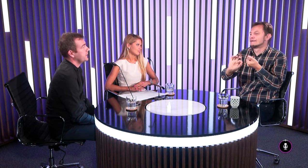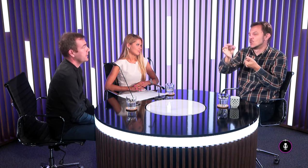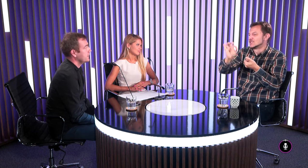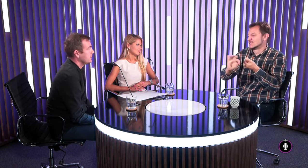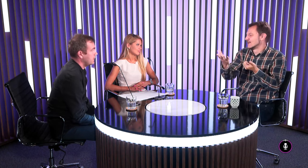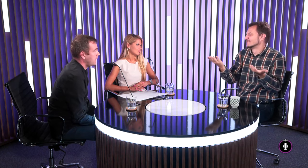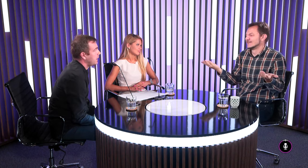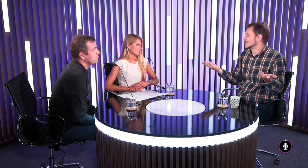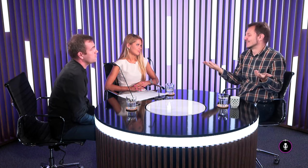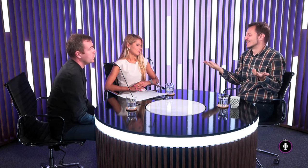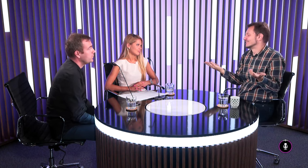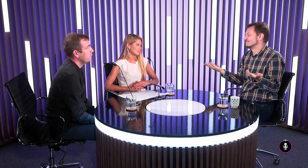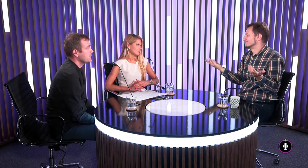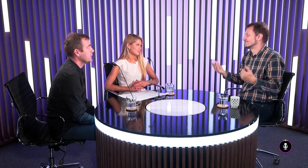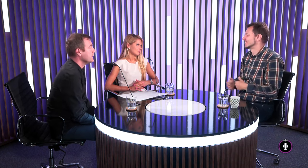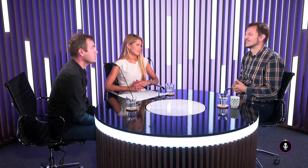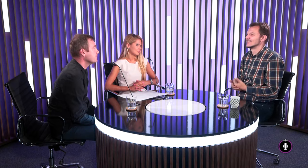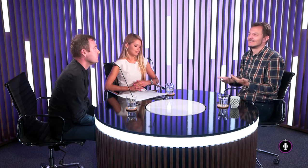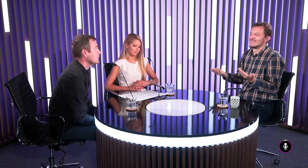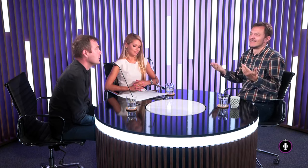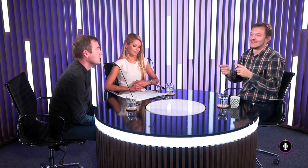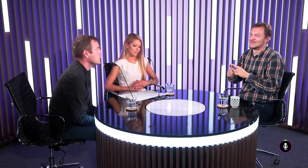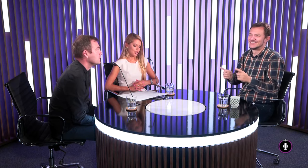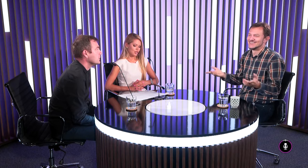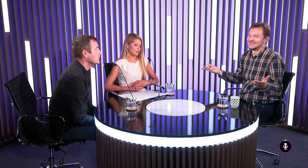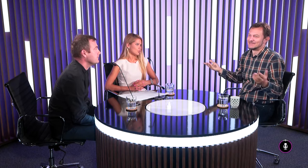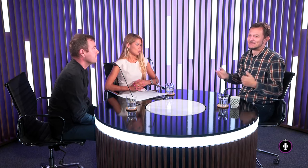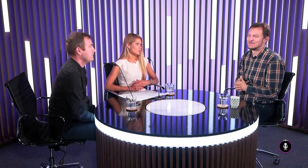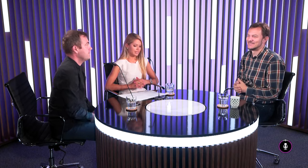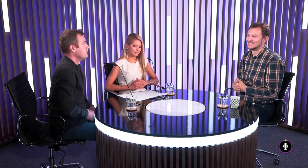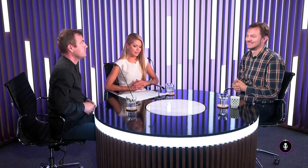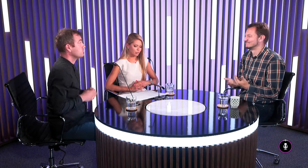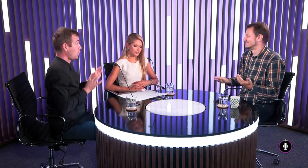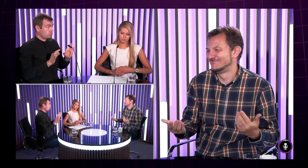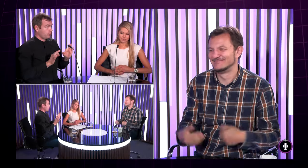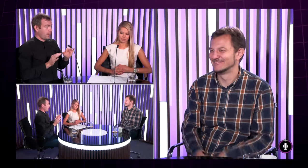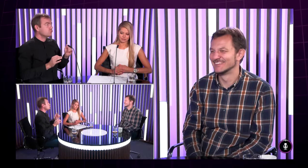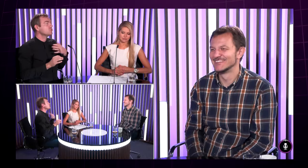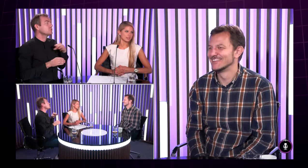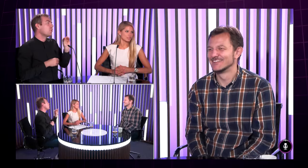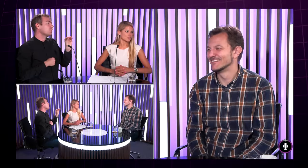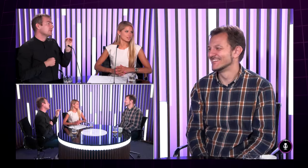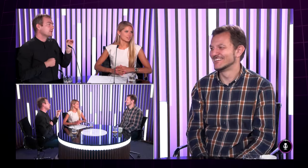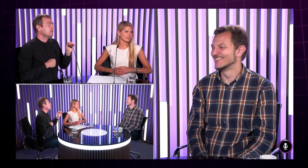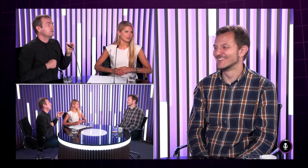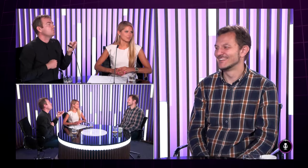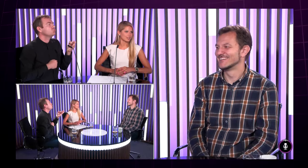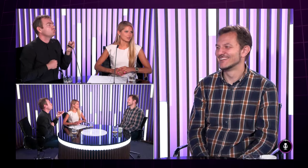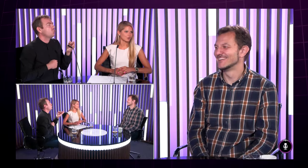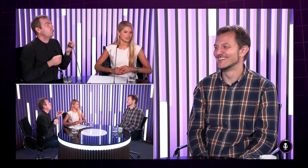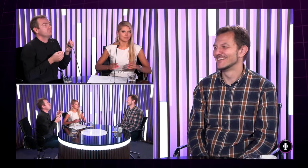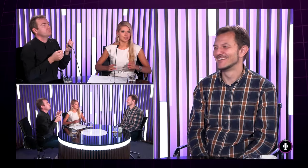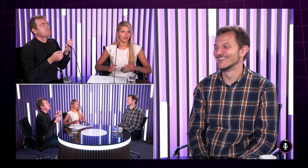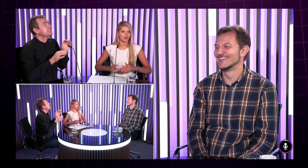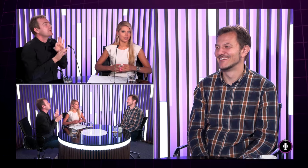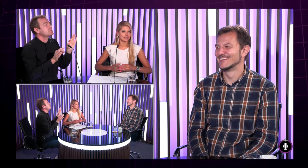niečo stane alebo sú vonko poistky čo ďalej nerobí napríklad taktiež vás hneva keď by